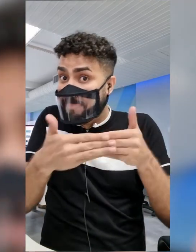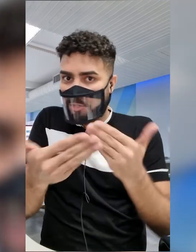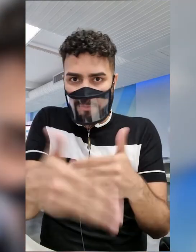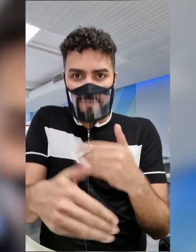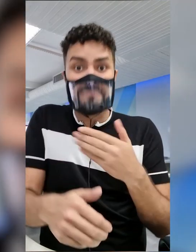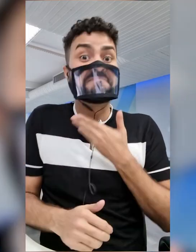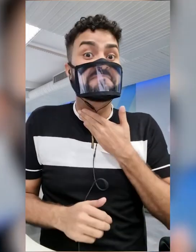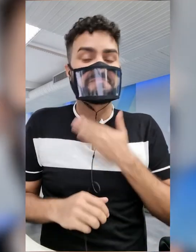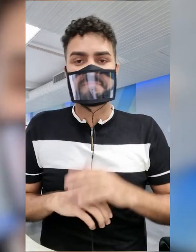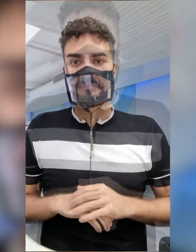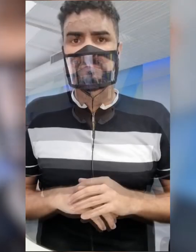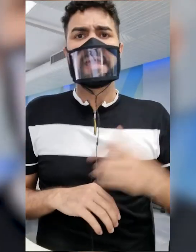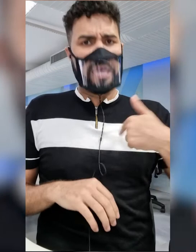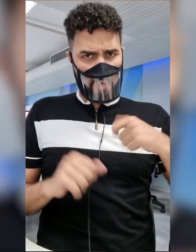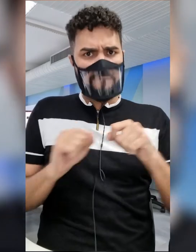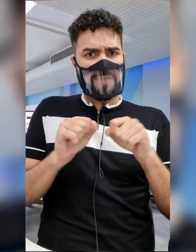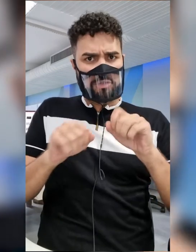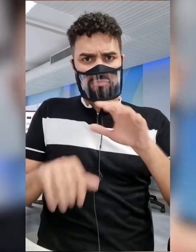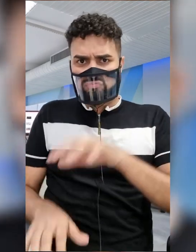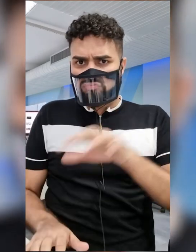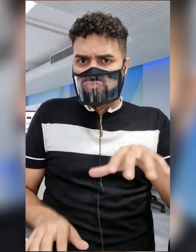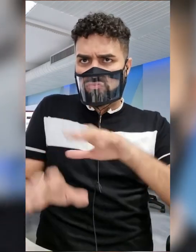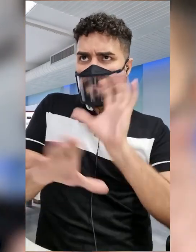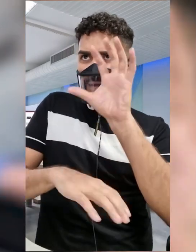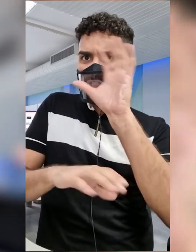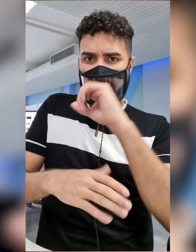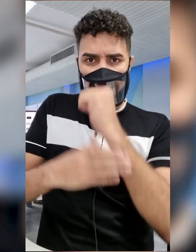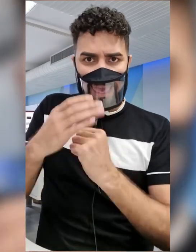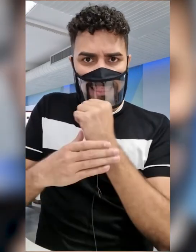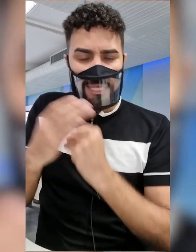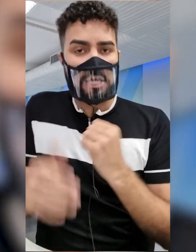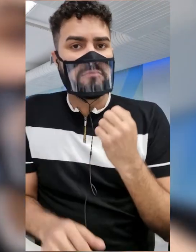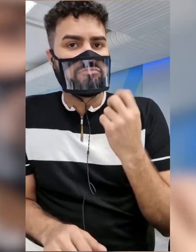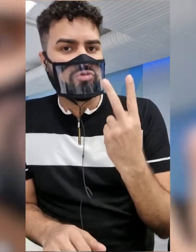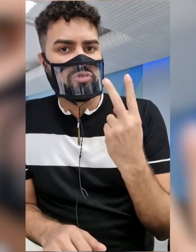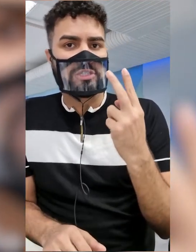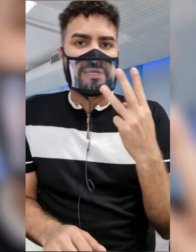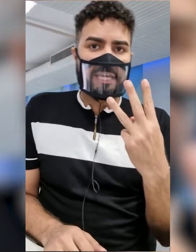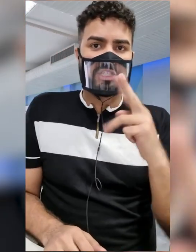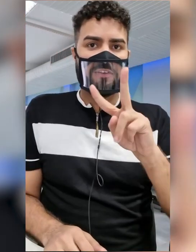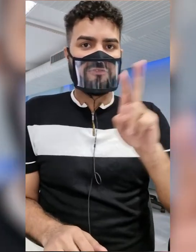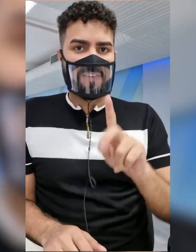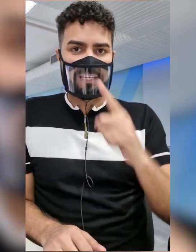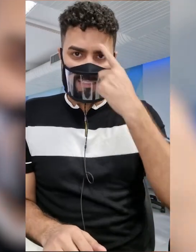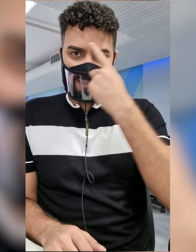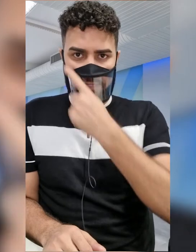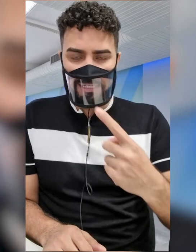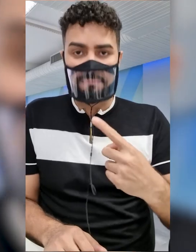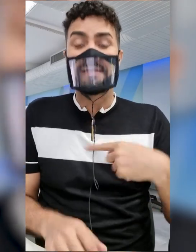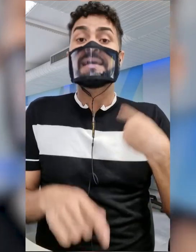final para o exame. Jogo basquete cerca de duas a três vezes na semana. Fora isso, nos meus intervalos de